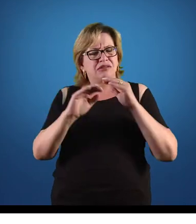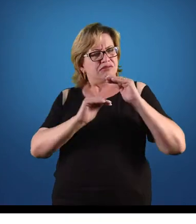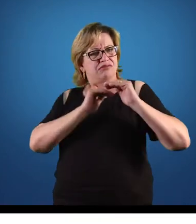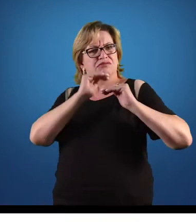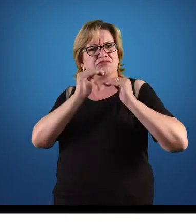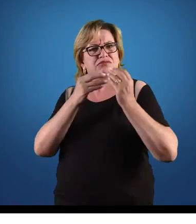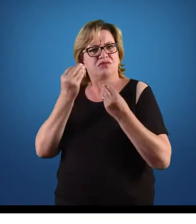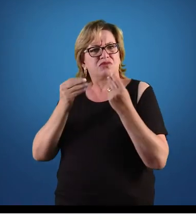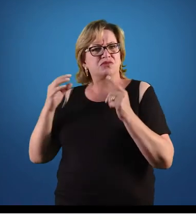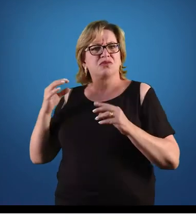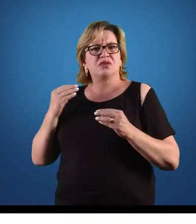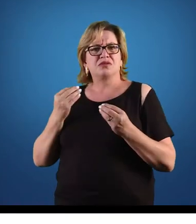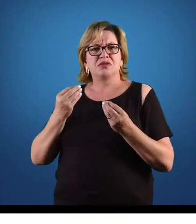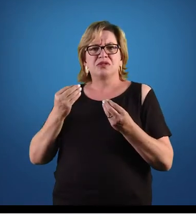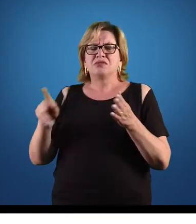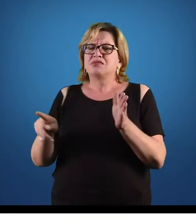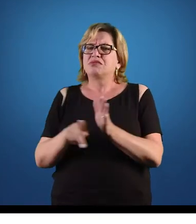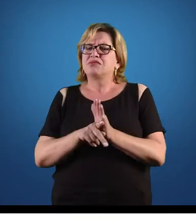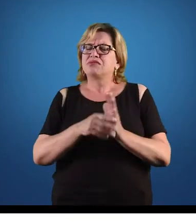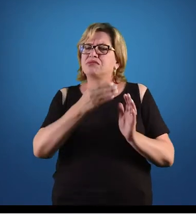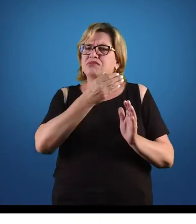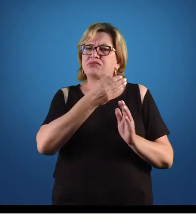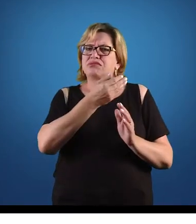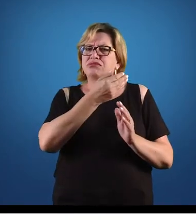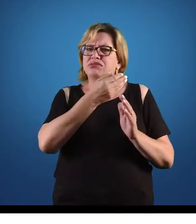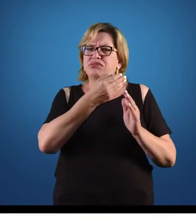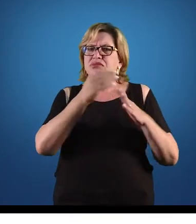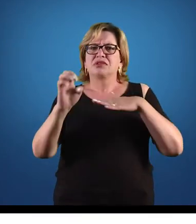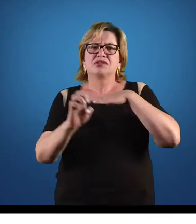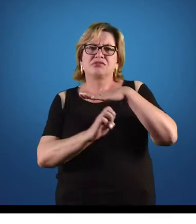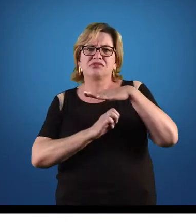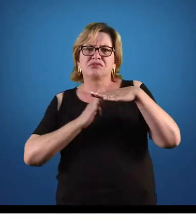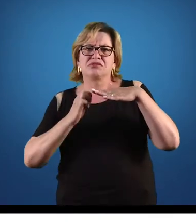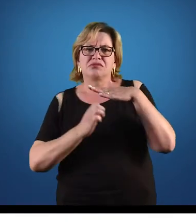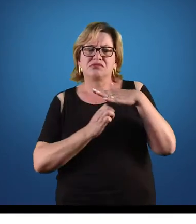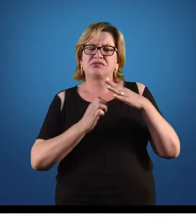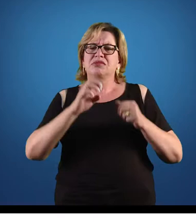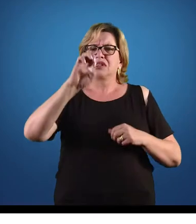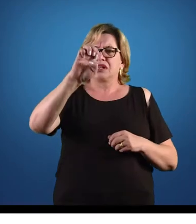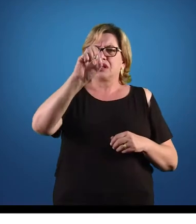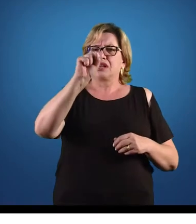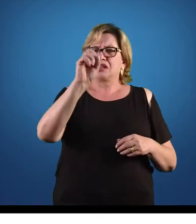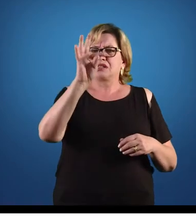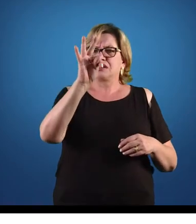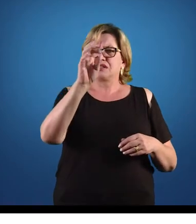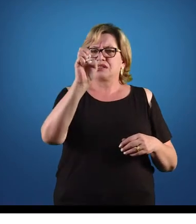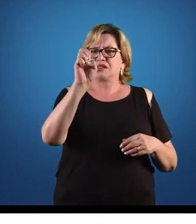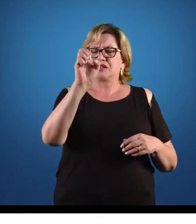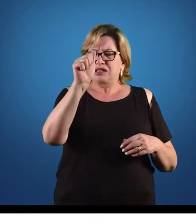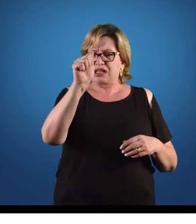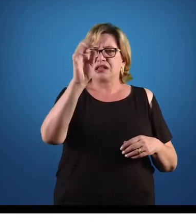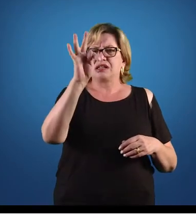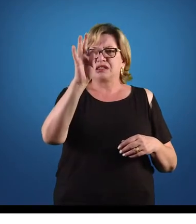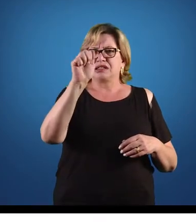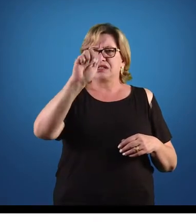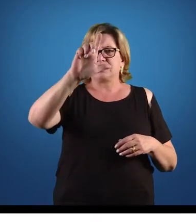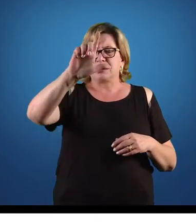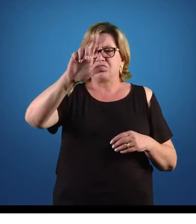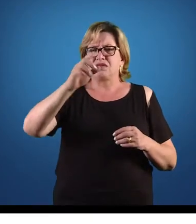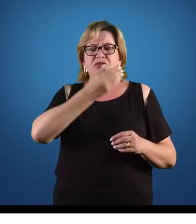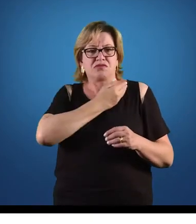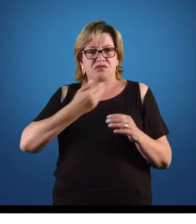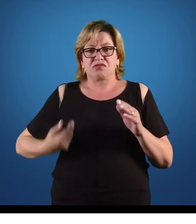atuação estatal, certo? O poder público somente planeja,